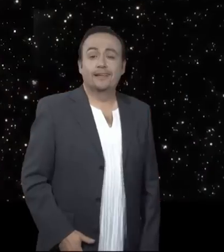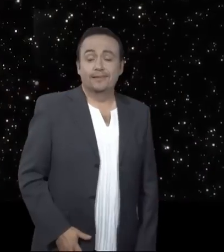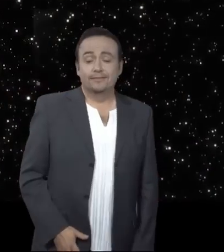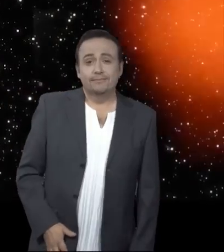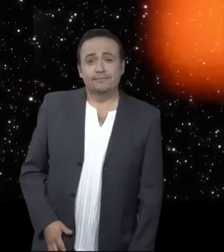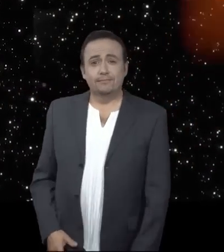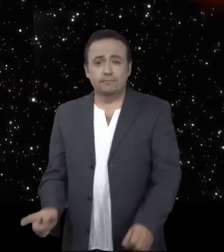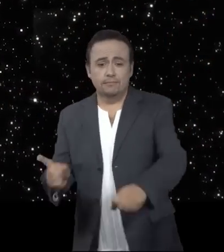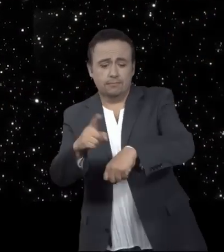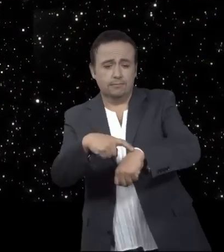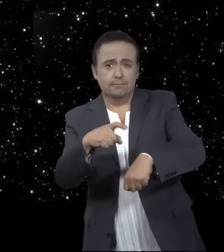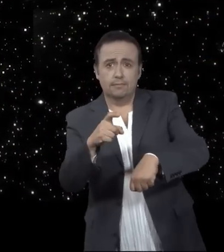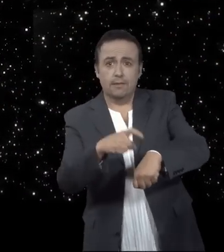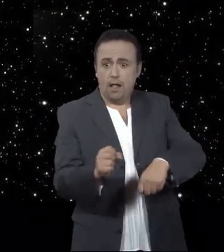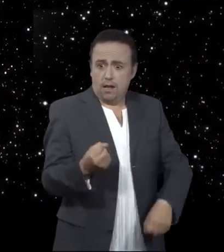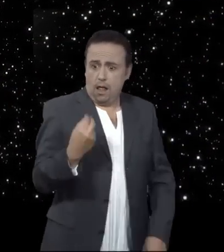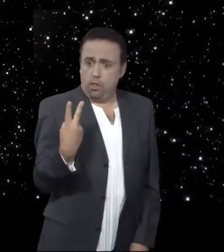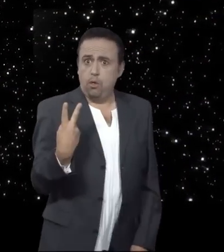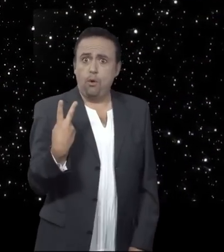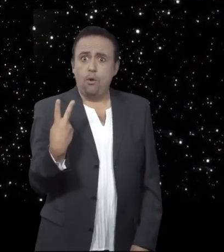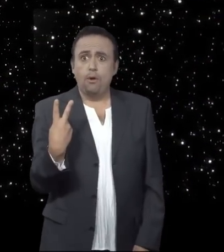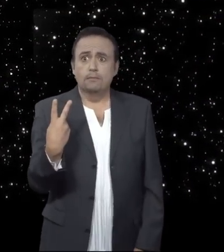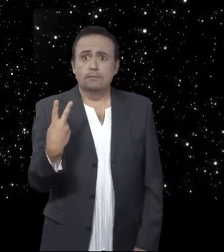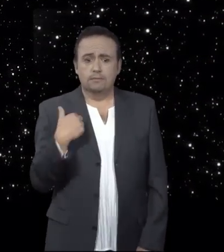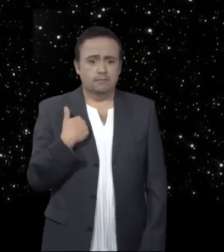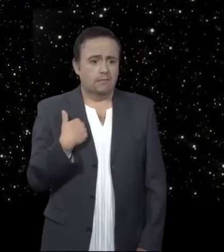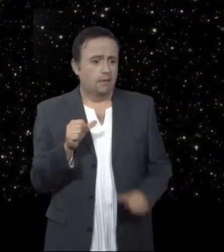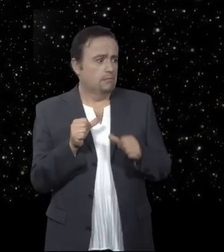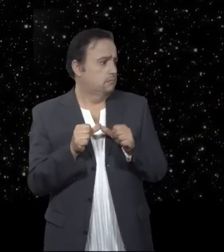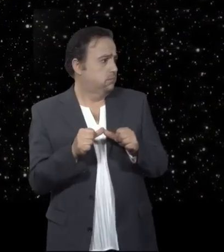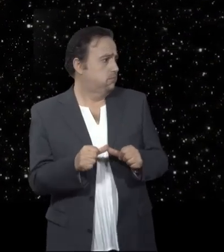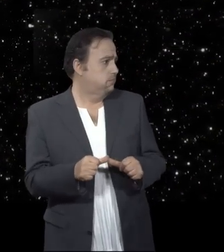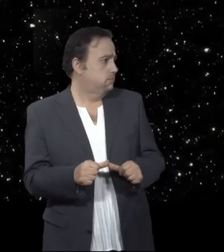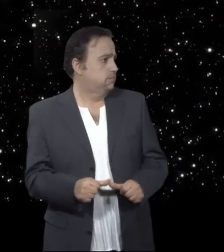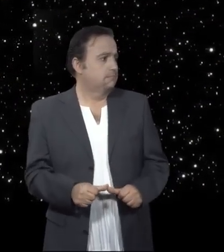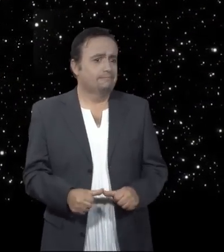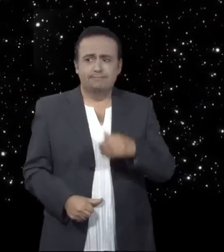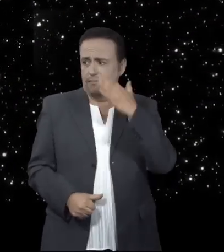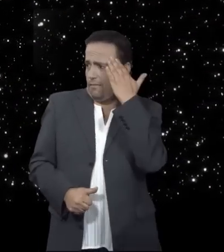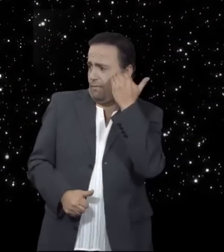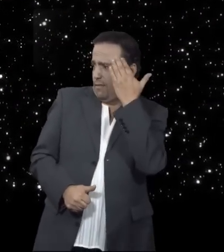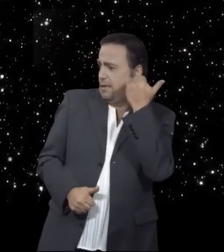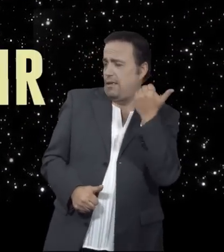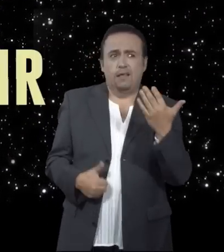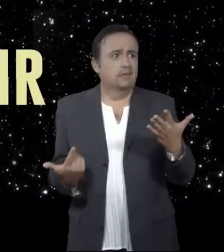Ya son los dos y aún sigo aquí sin saber qué hacer ni a dónde ir